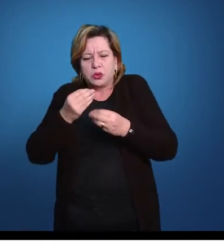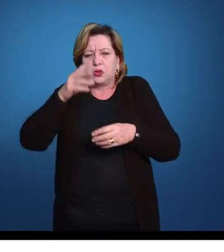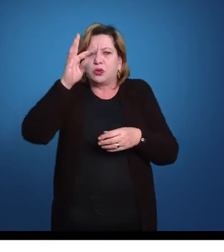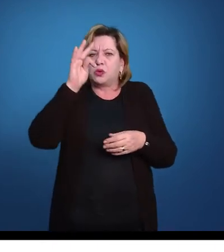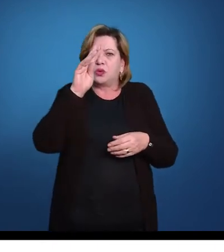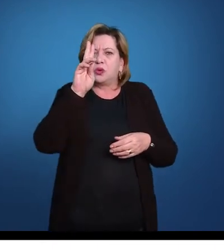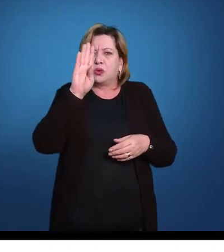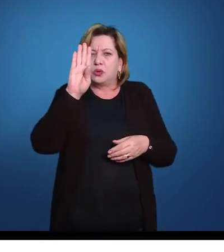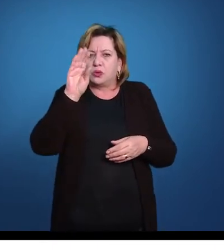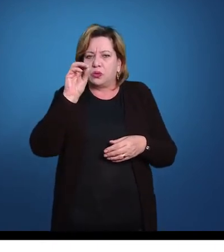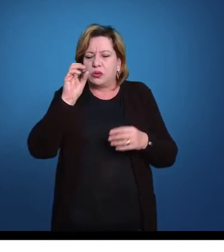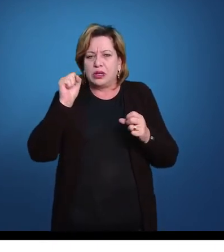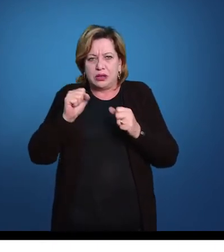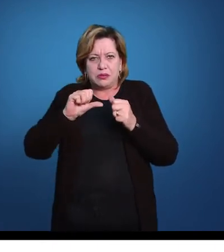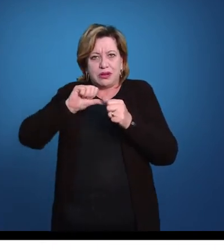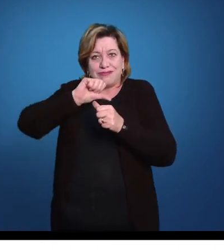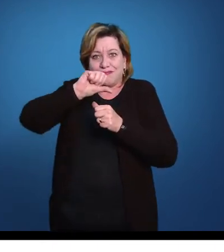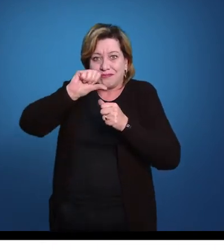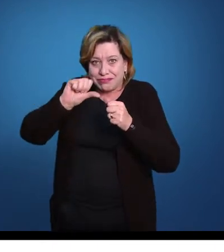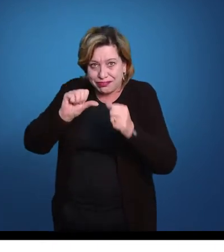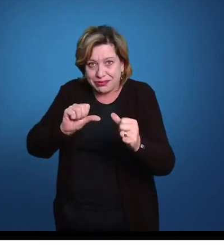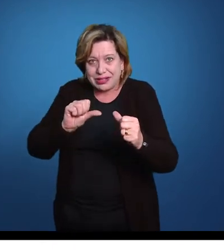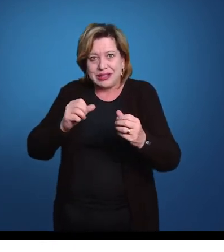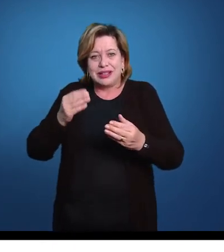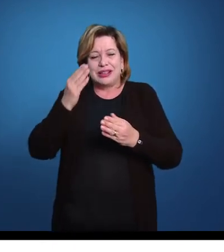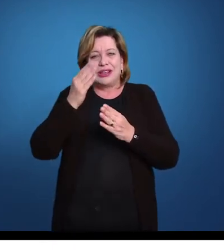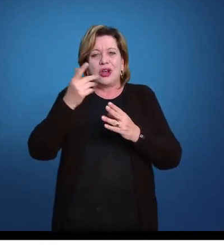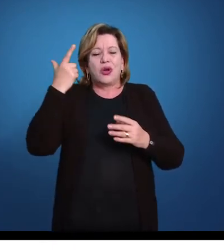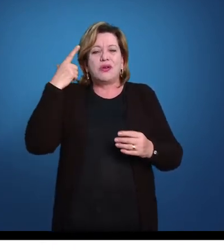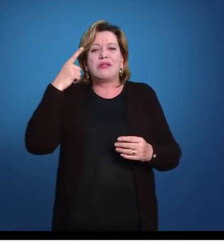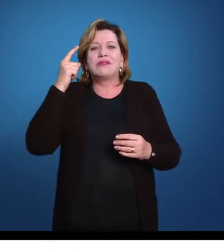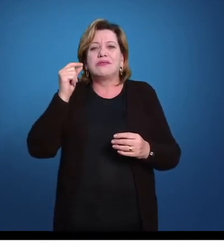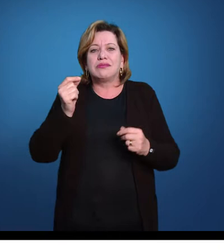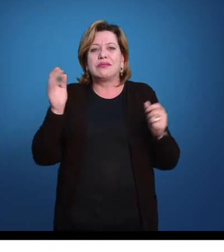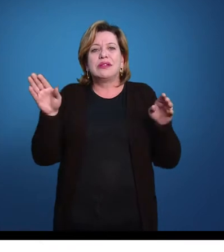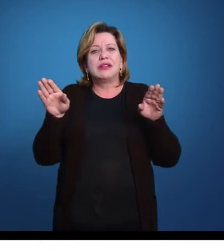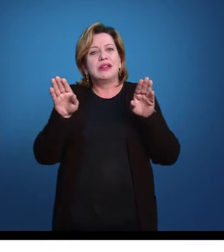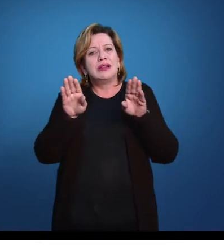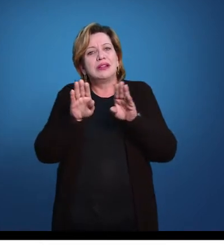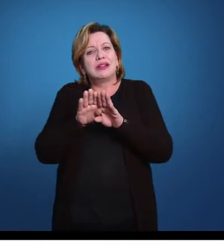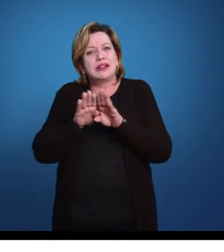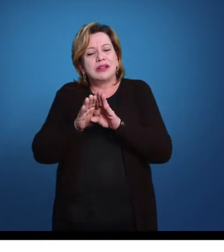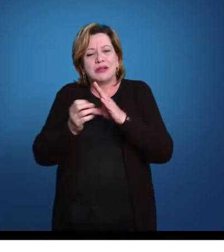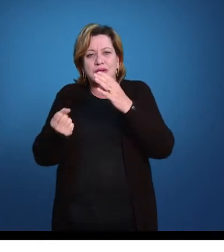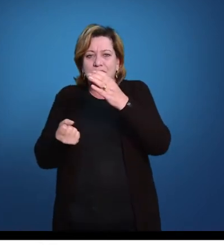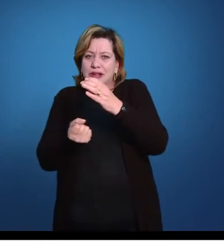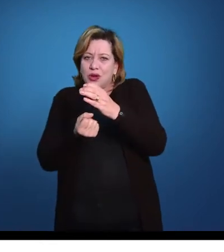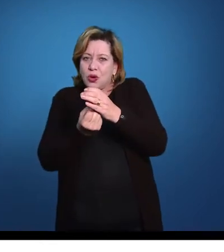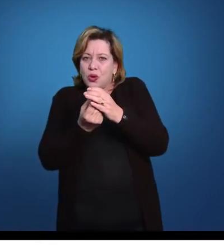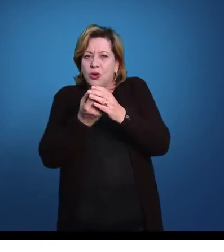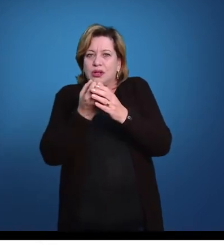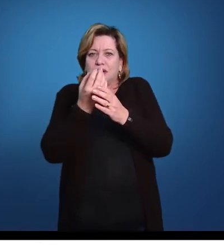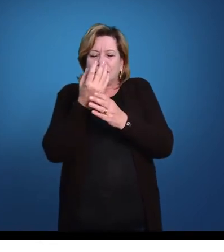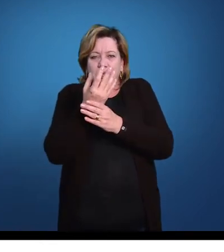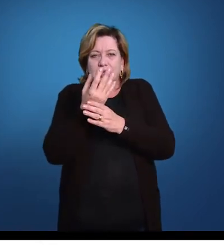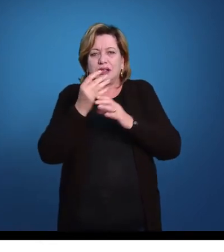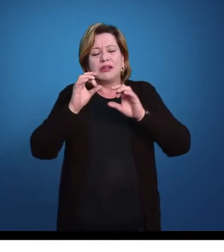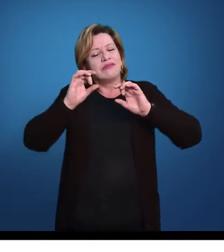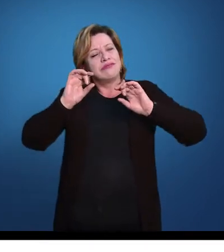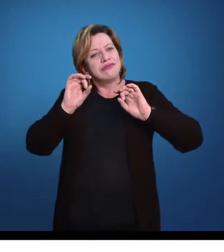evoluir de novo para se tornar um animal bilateral, ele pode sair ou se tornar um animal especializado aqui no